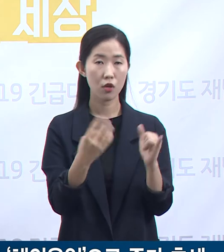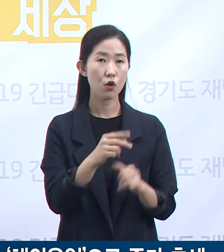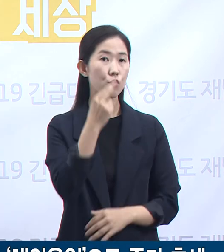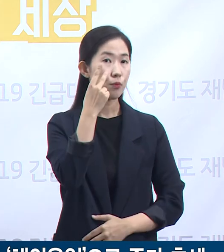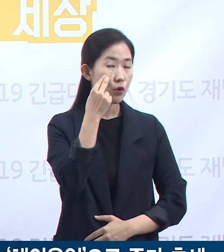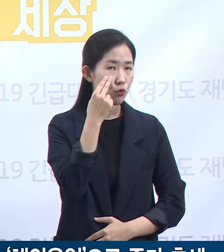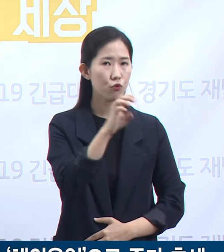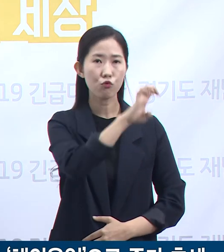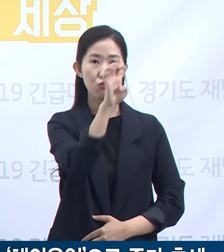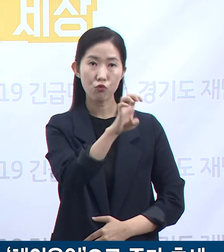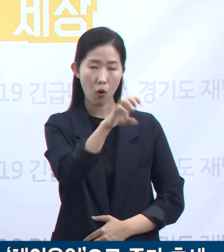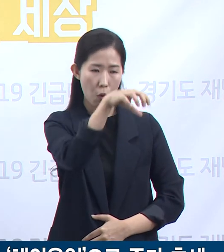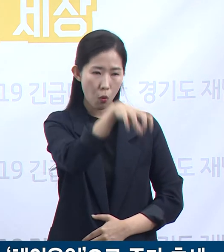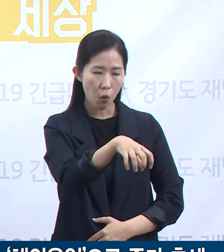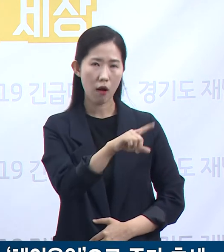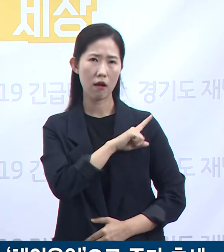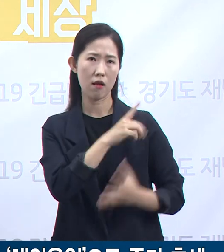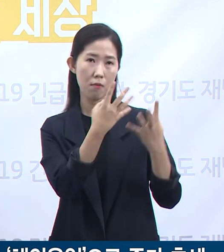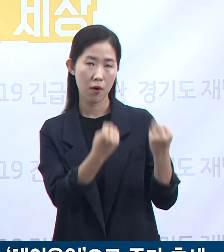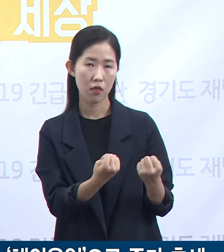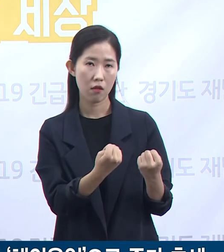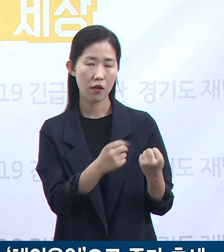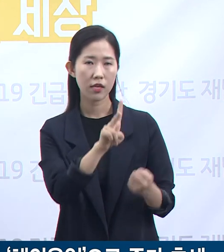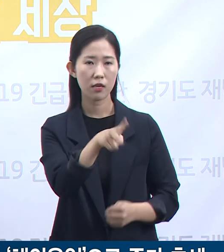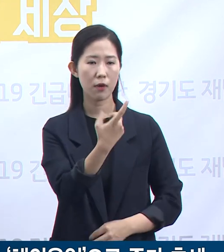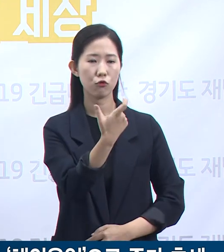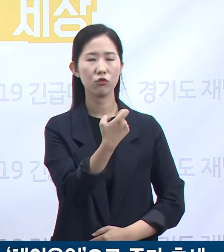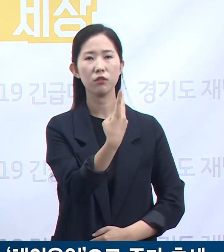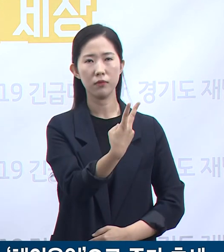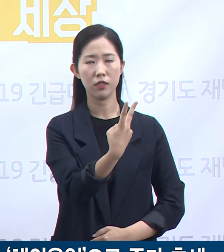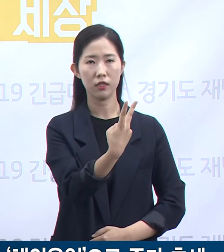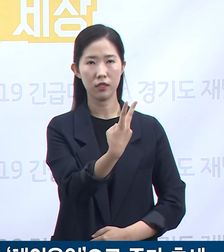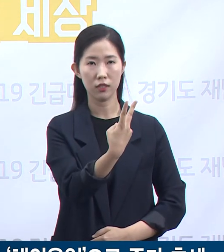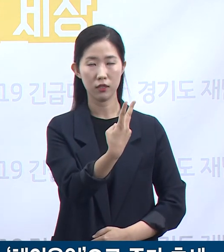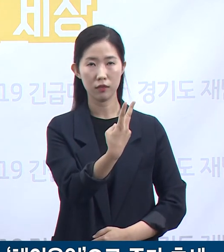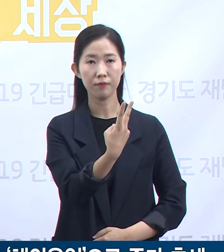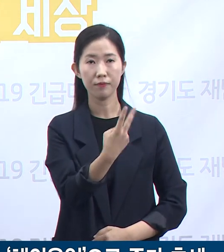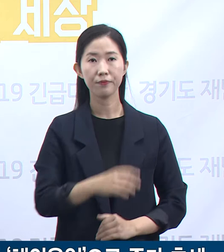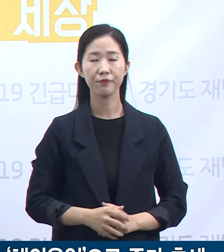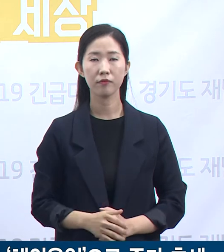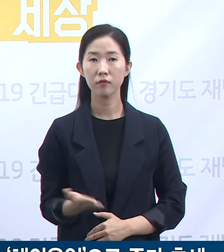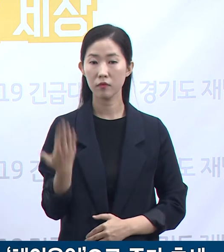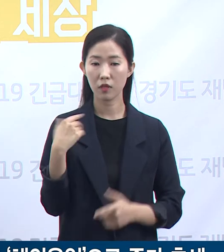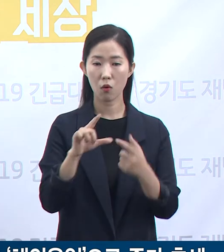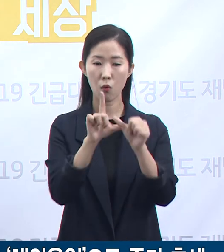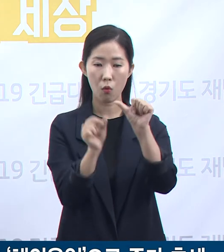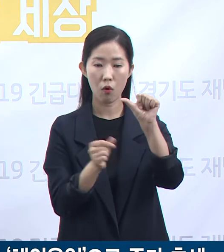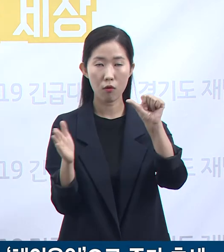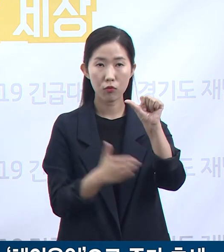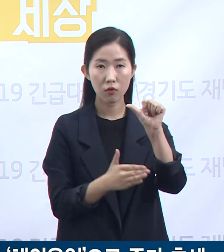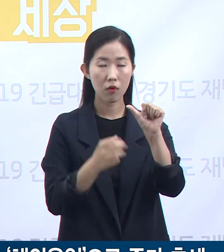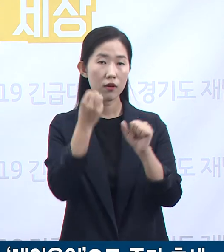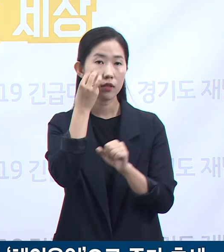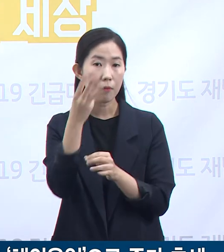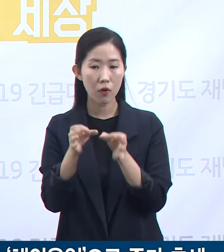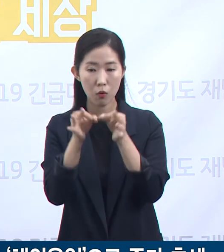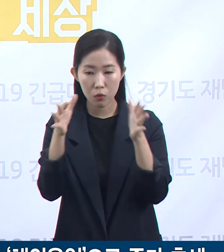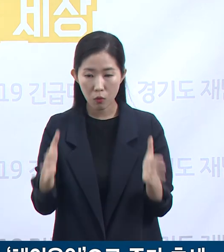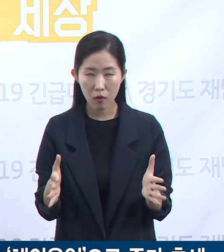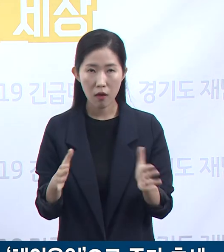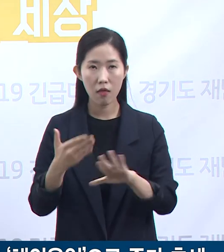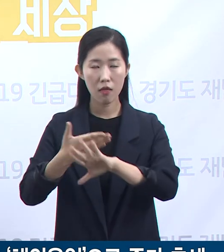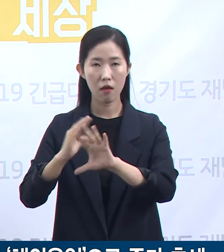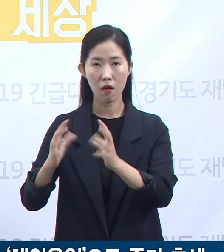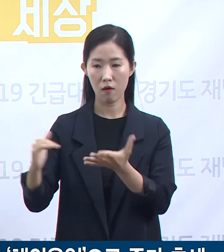66.5%인 262명으로 가장 많습니다. 지난 5월부터 3개월간의 확진자 중 해외 유입